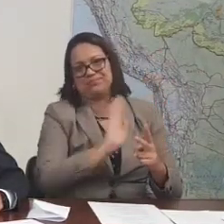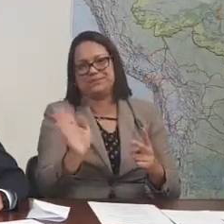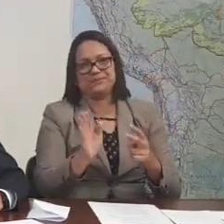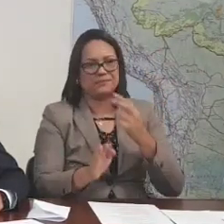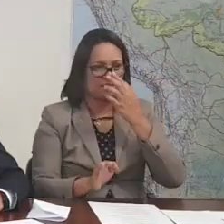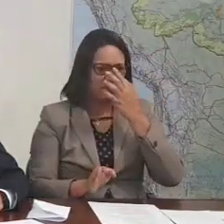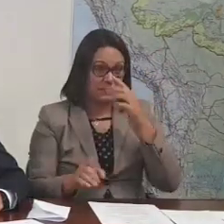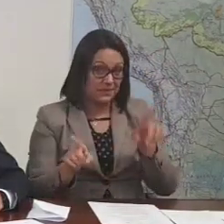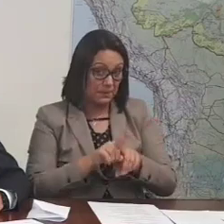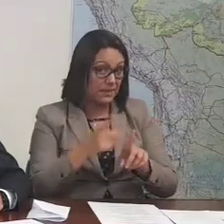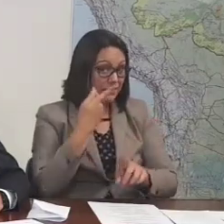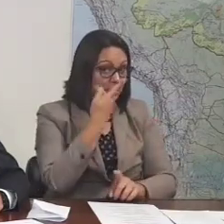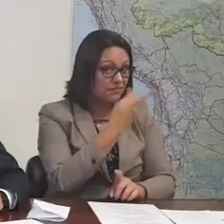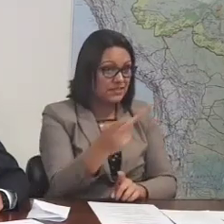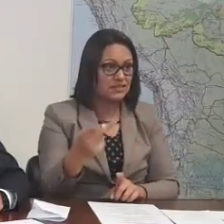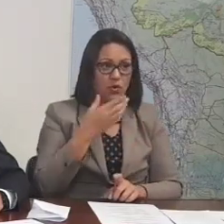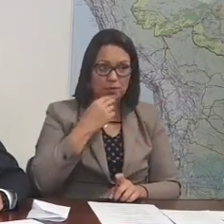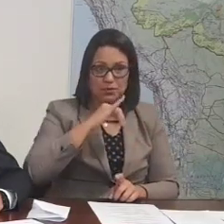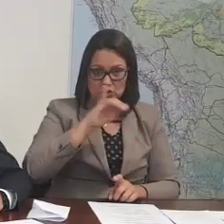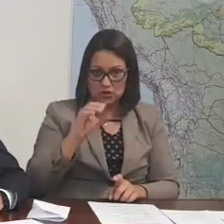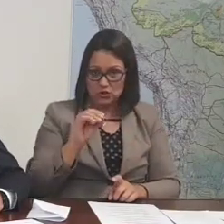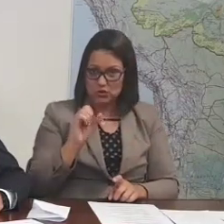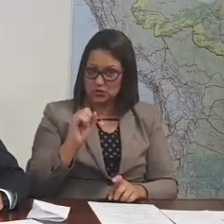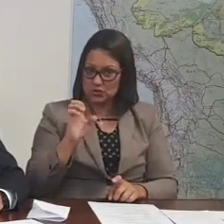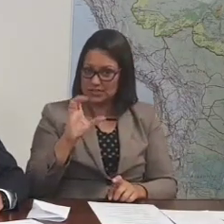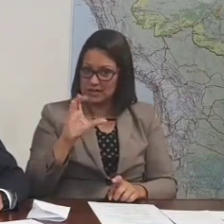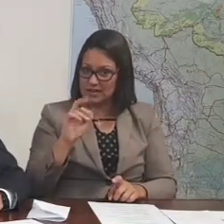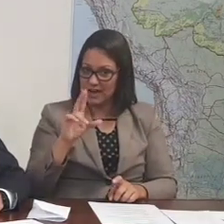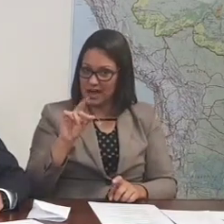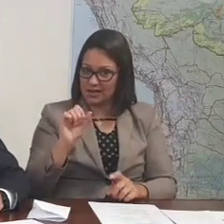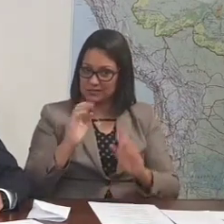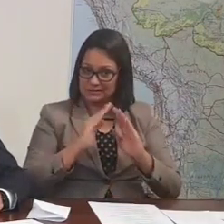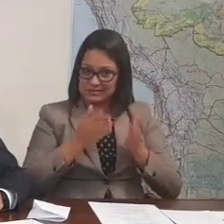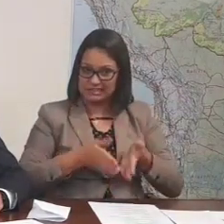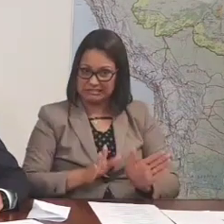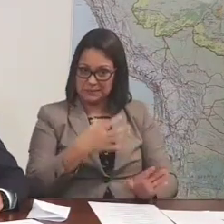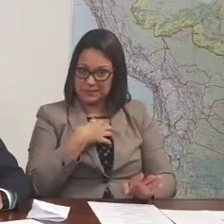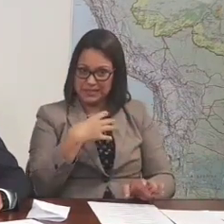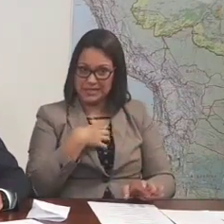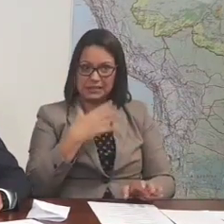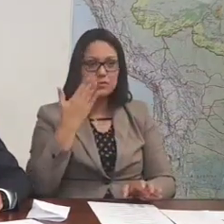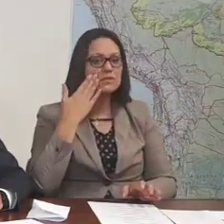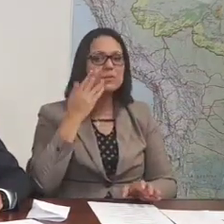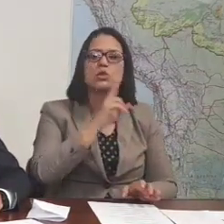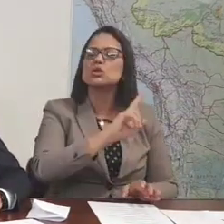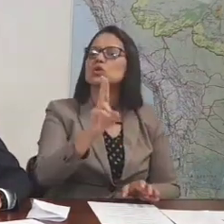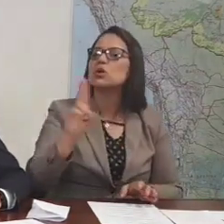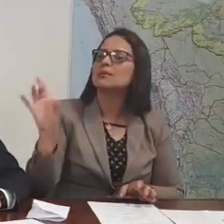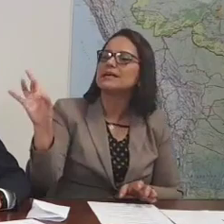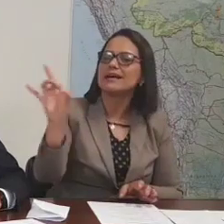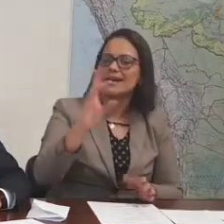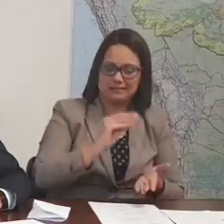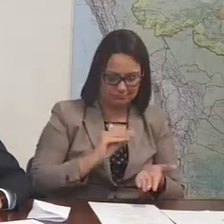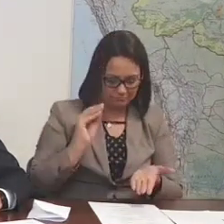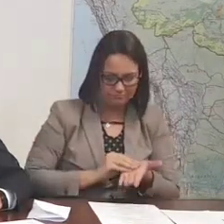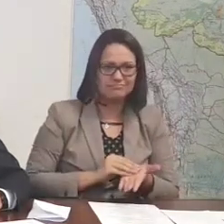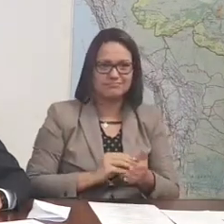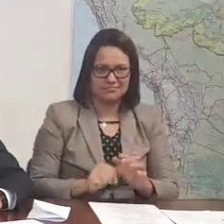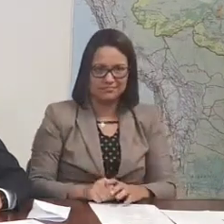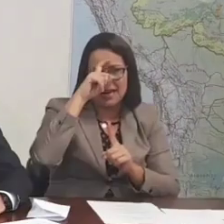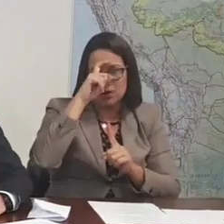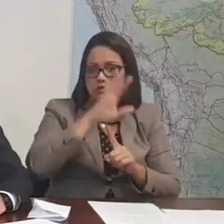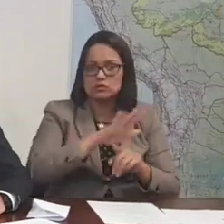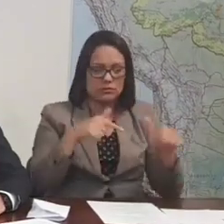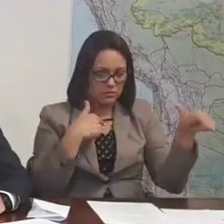Zé Carlos Aleluia da Bahia. Um abraço aí, Carlos. Tá certo. Pode me dar o nome do pessoal aqui para a anunciar aqui. Vamos lá,